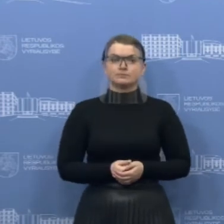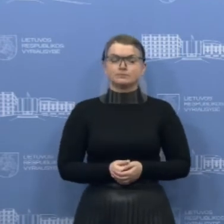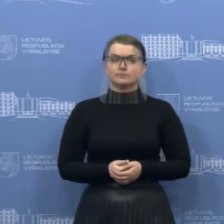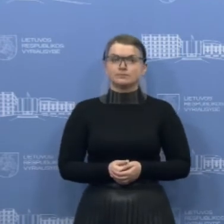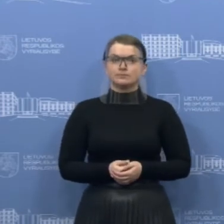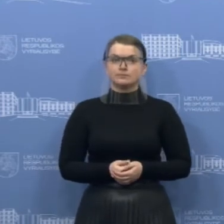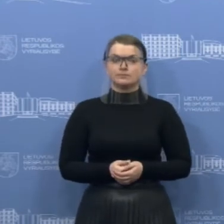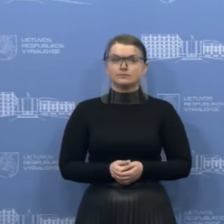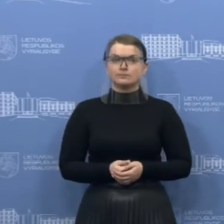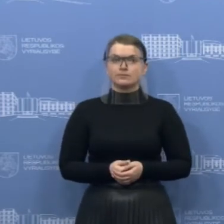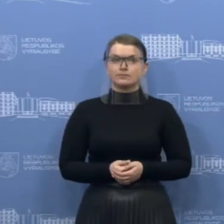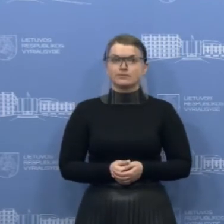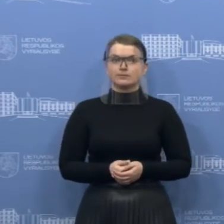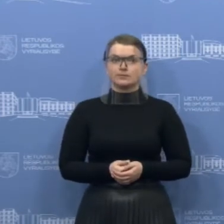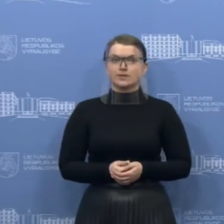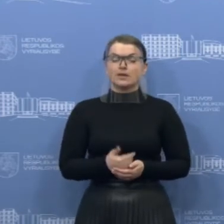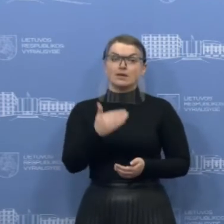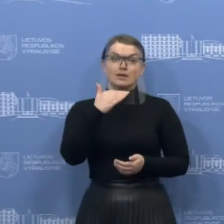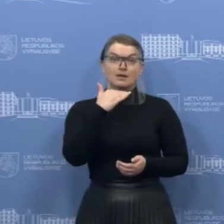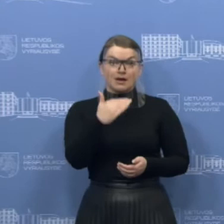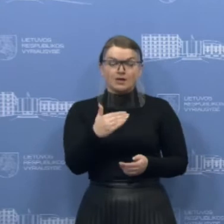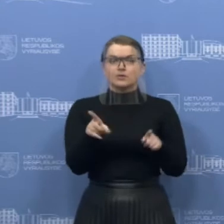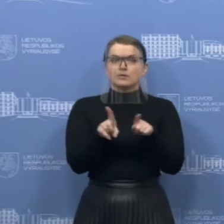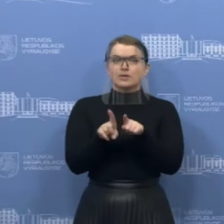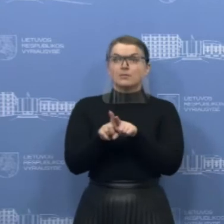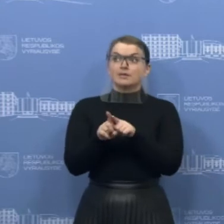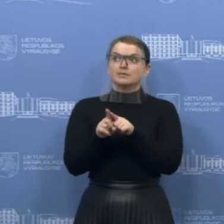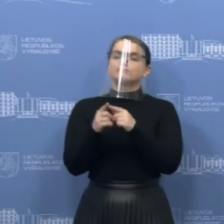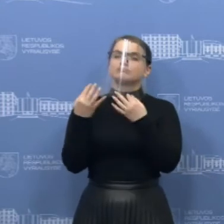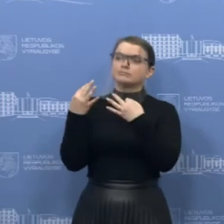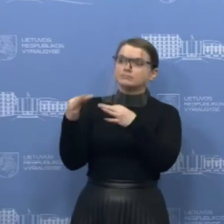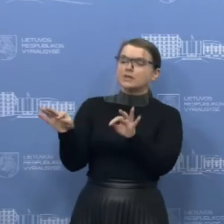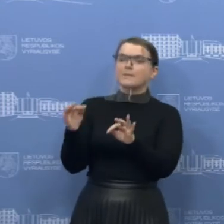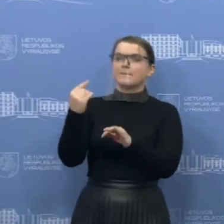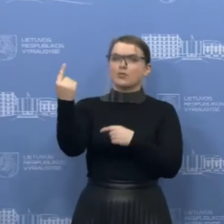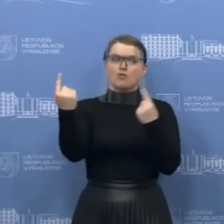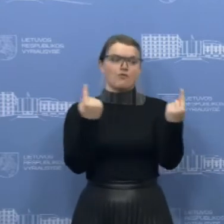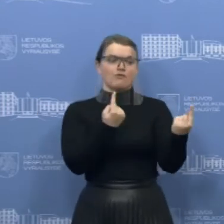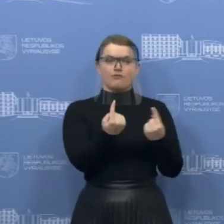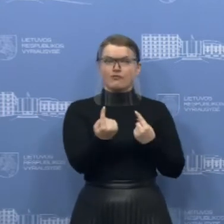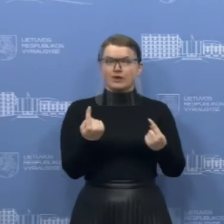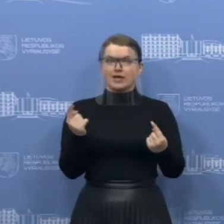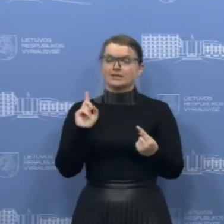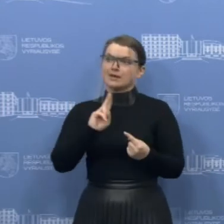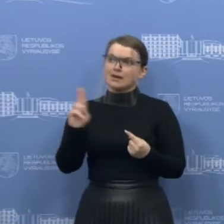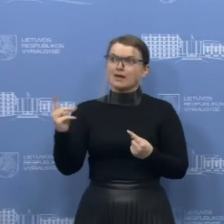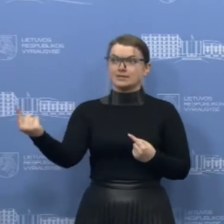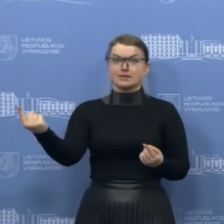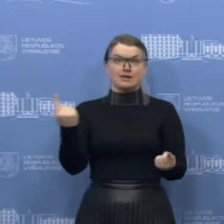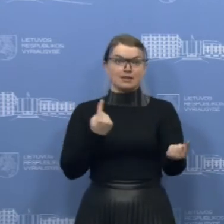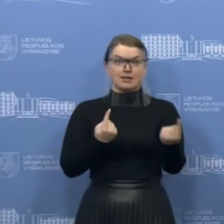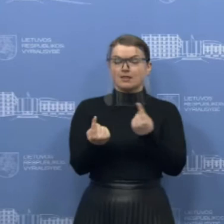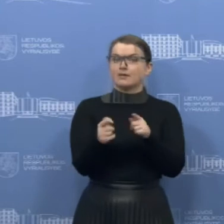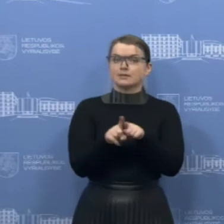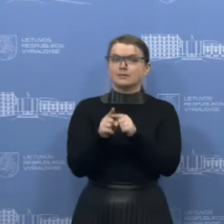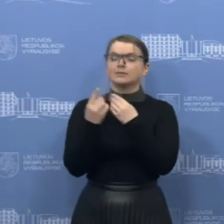sudarysime galimybę atskrysti paviniems išsibarstusiems po visą pasaulį